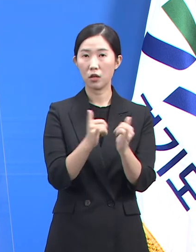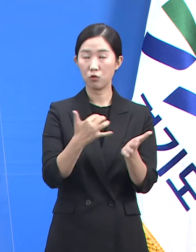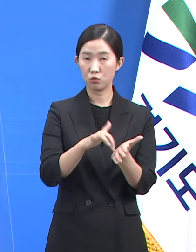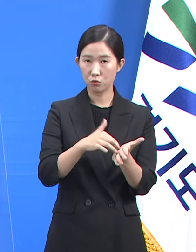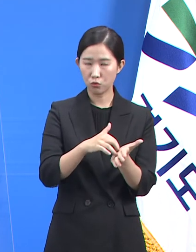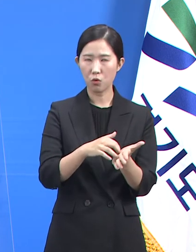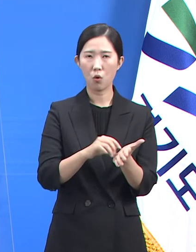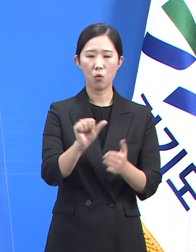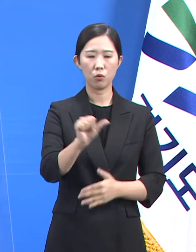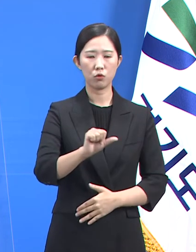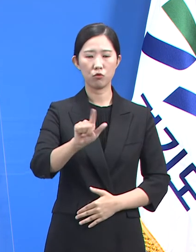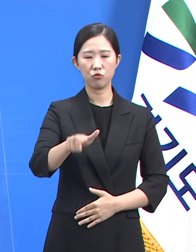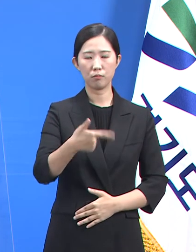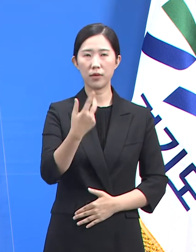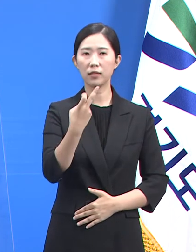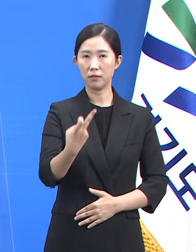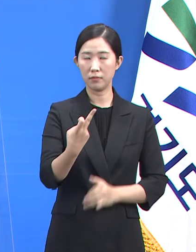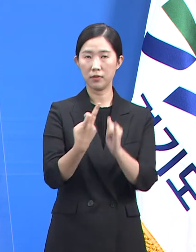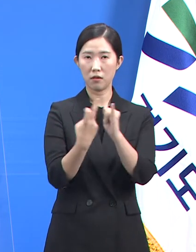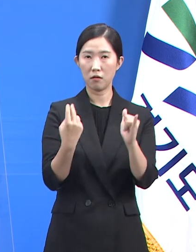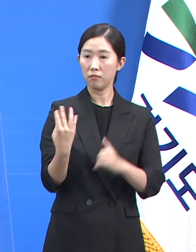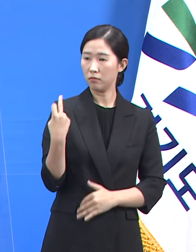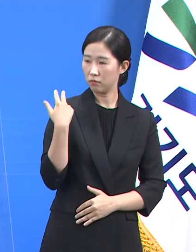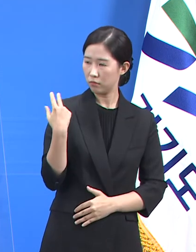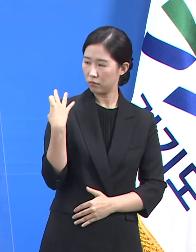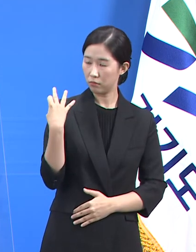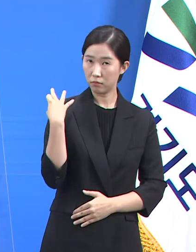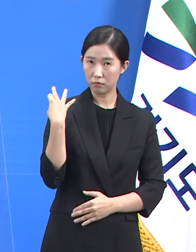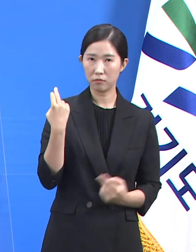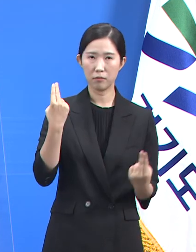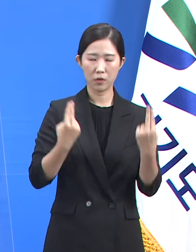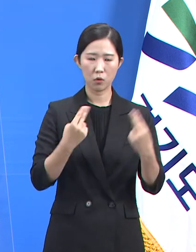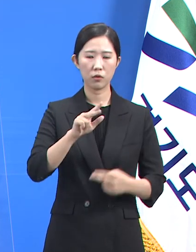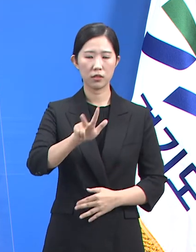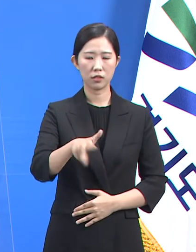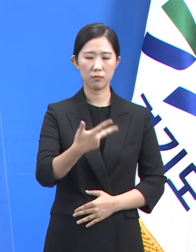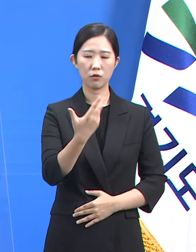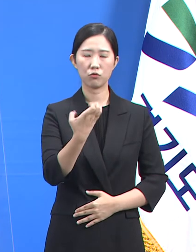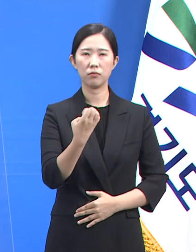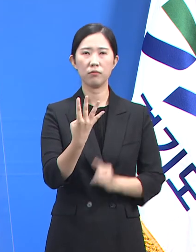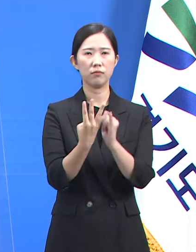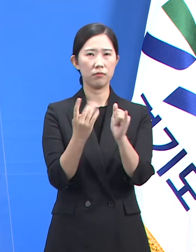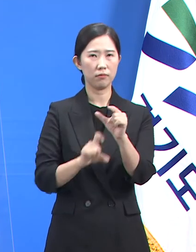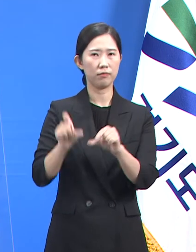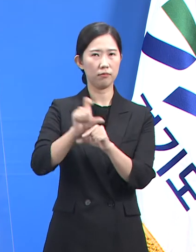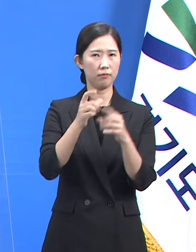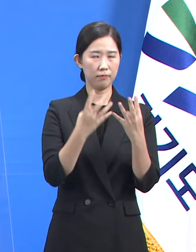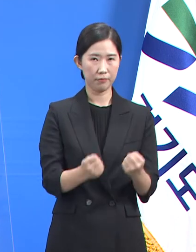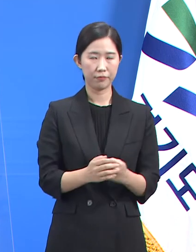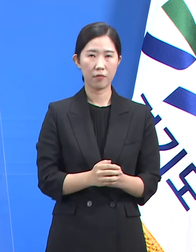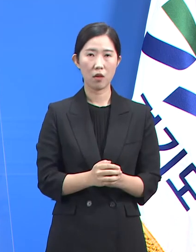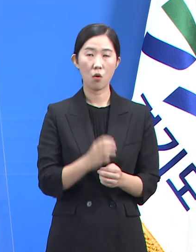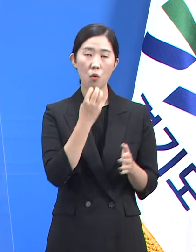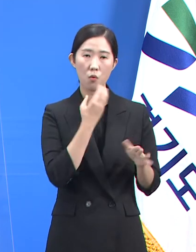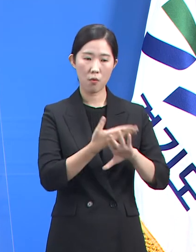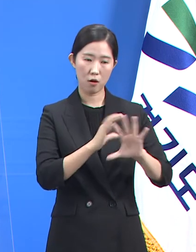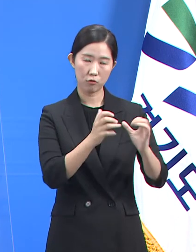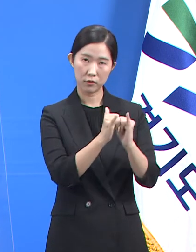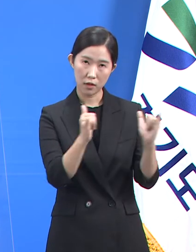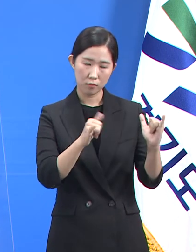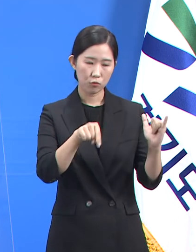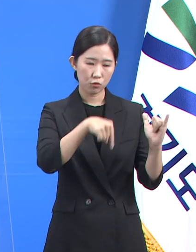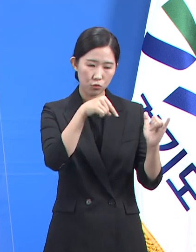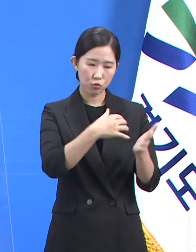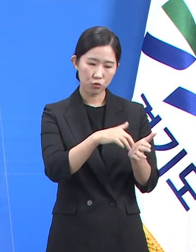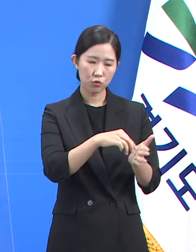5,612명으로 전주 대비 794명 증가했습니다. 이 중 외국인은 1,308명으로